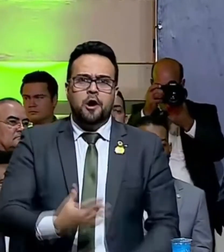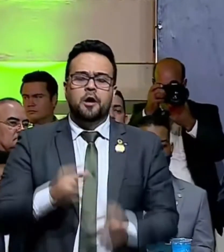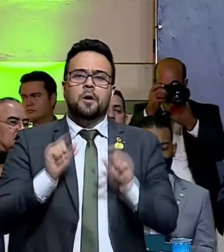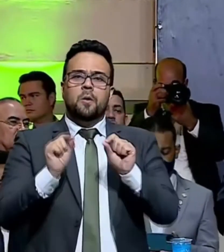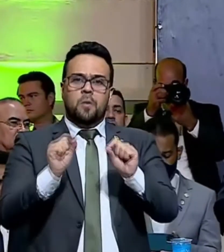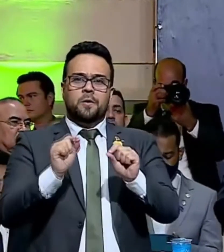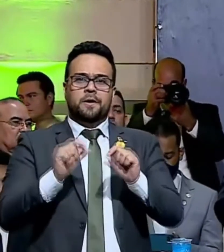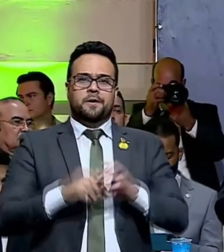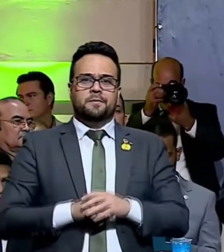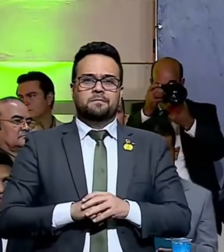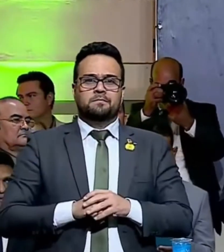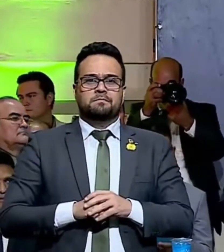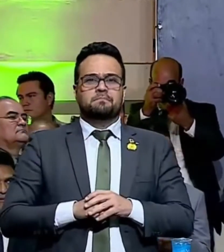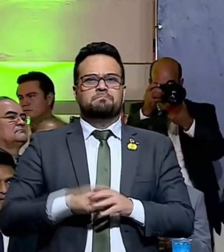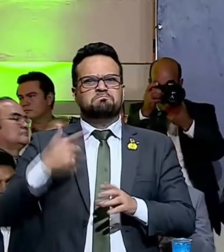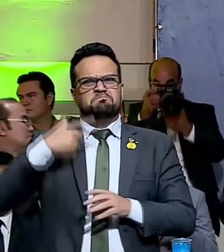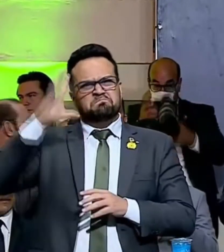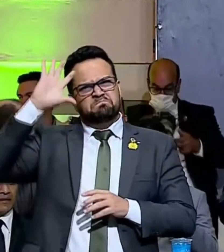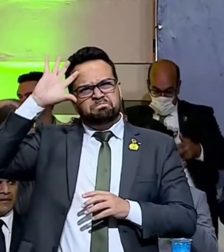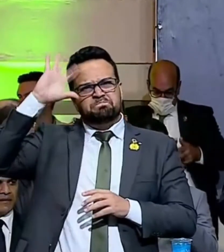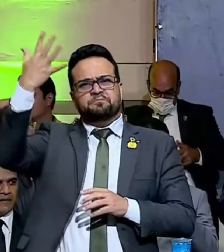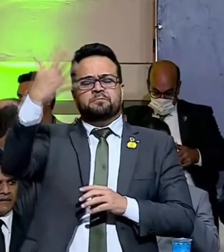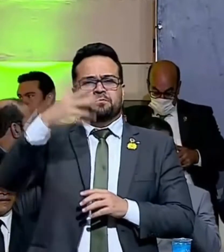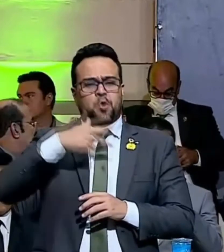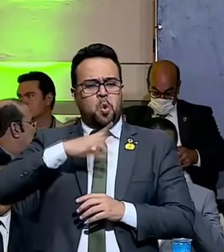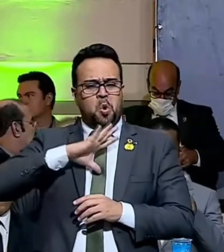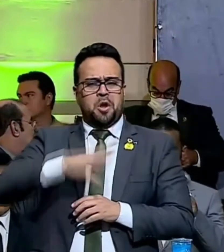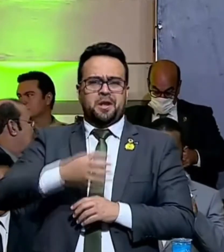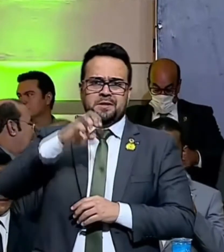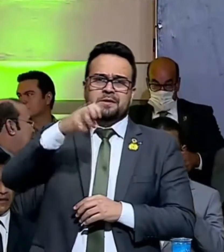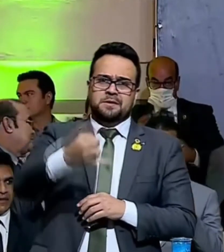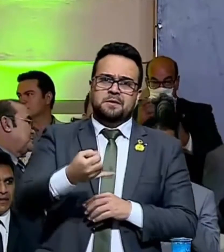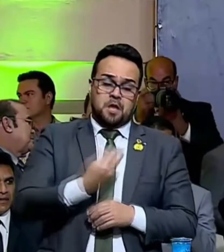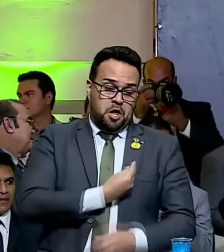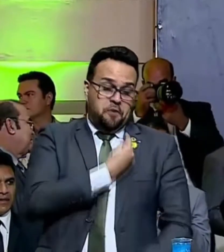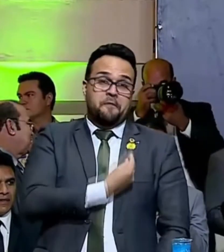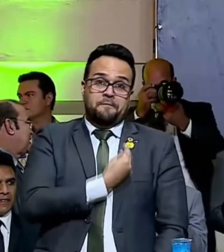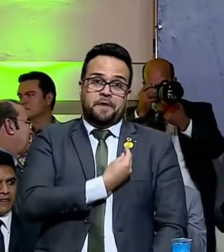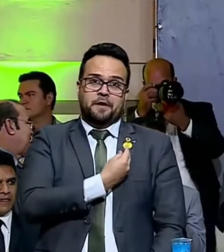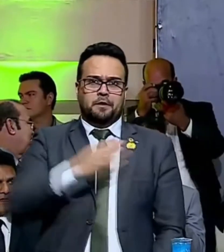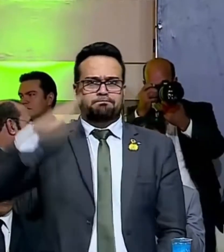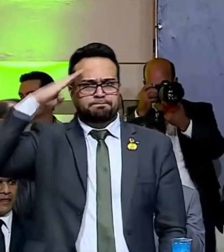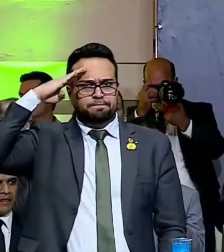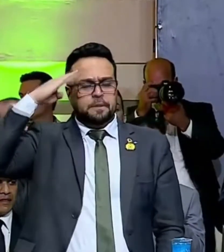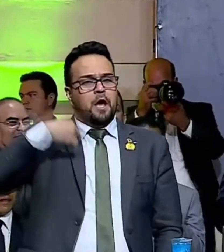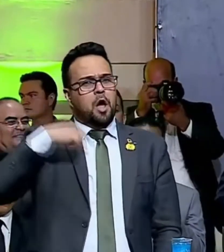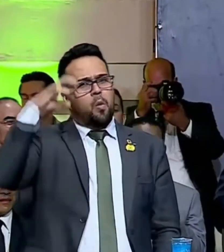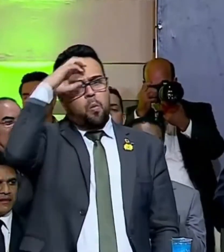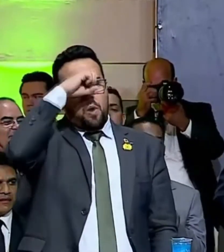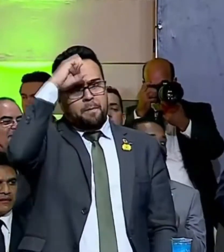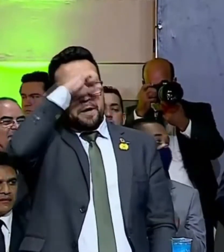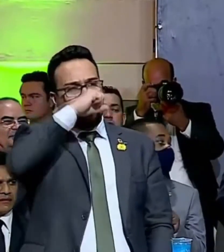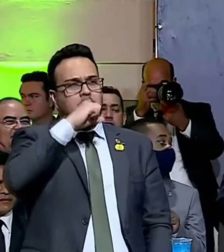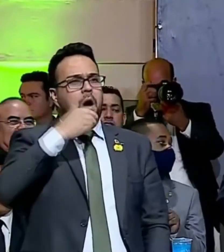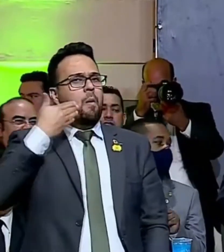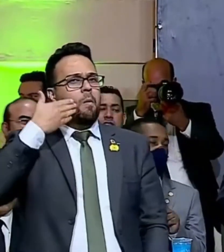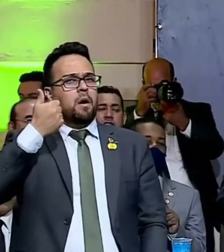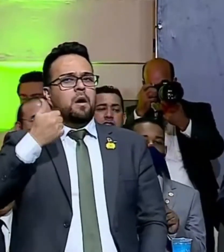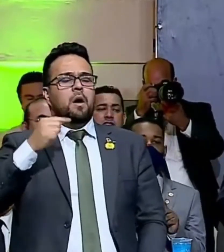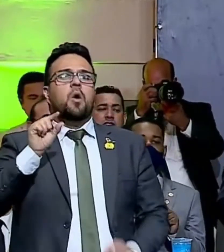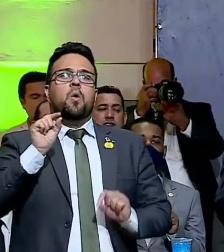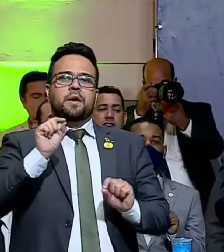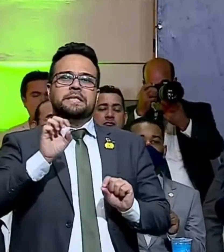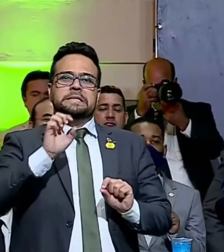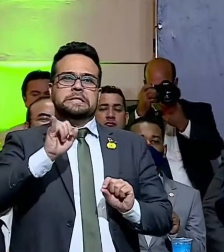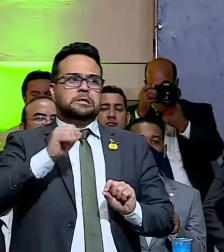para tomar decisões. Na vida militar, eu aprendi que pior que uma